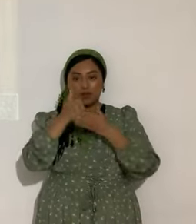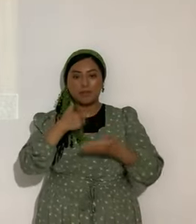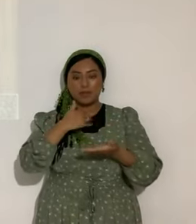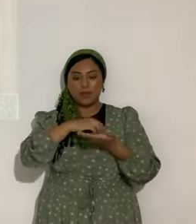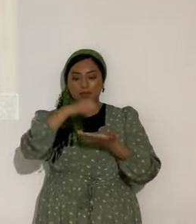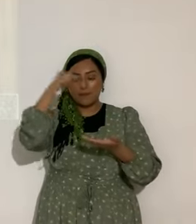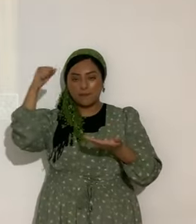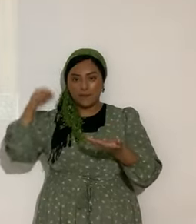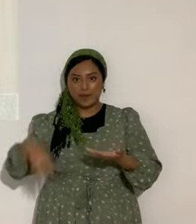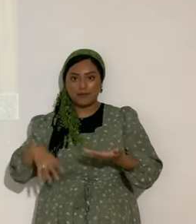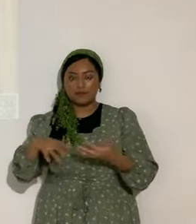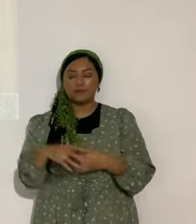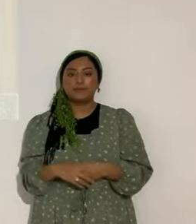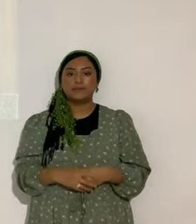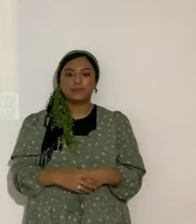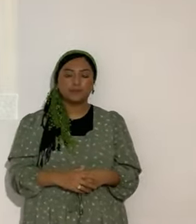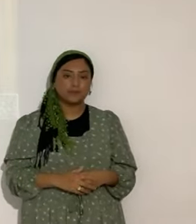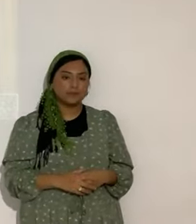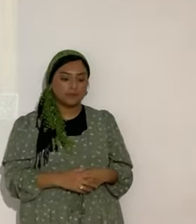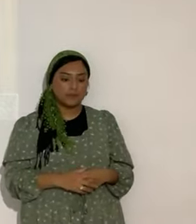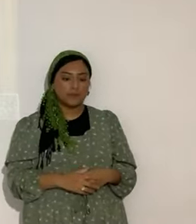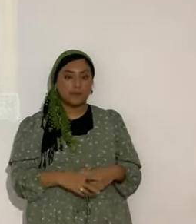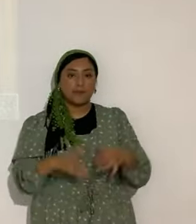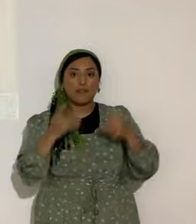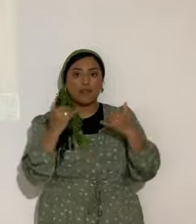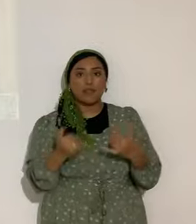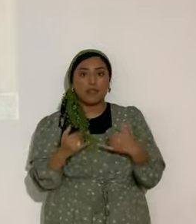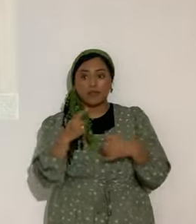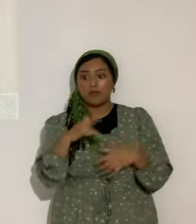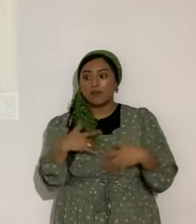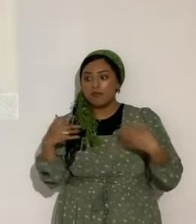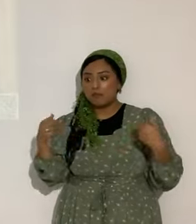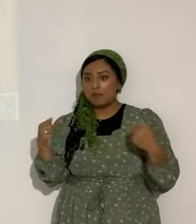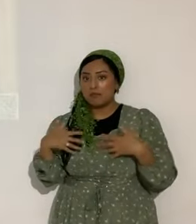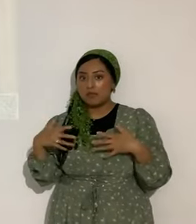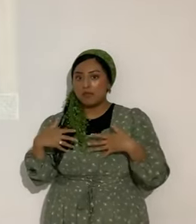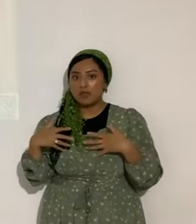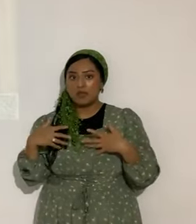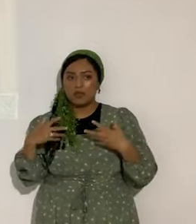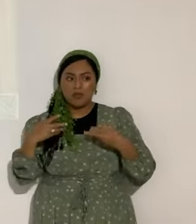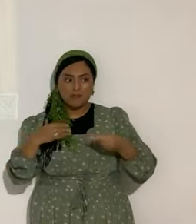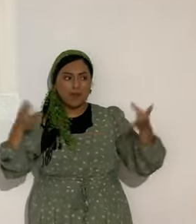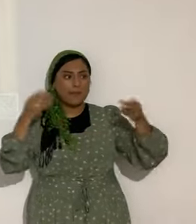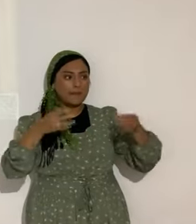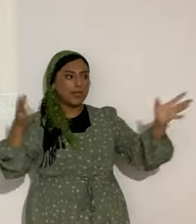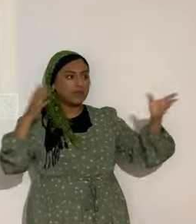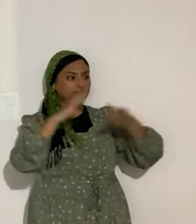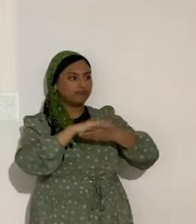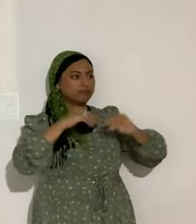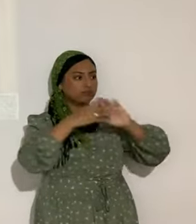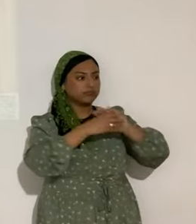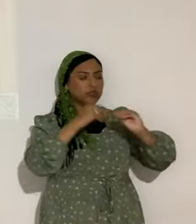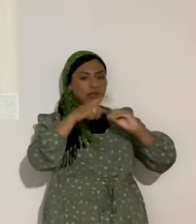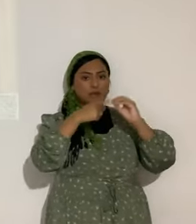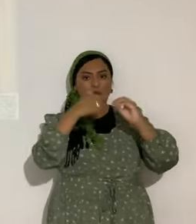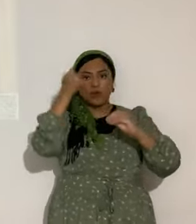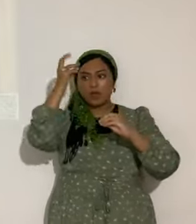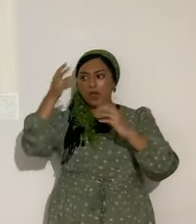Yahshua te lo quita. Ahora, ¿te da miedo testificar de Yahshua? Yahshua te lo quita.